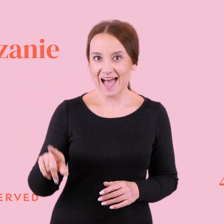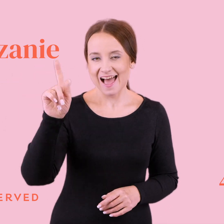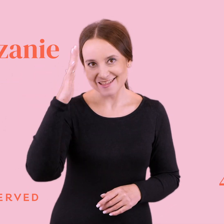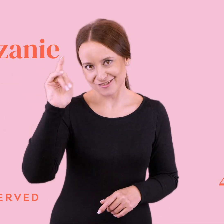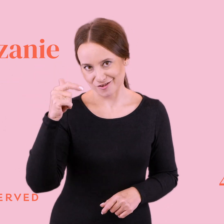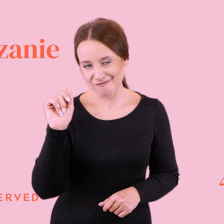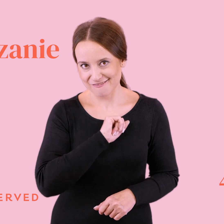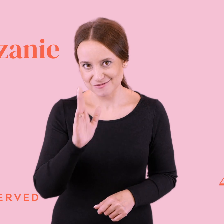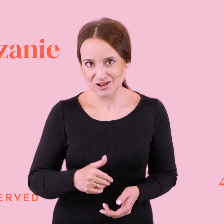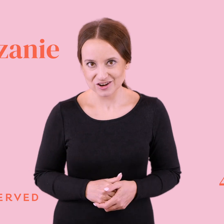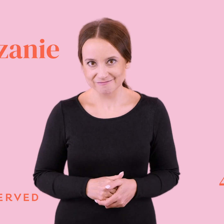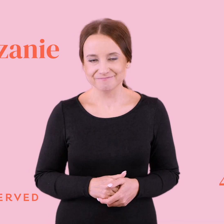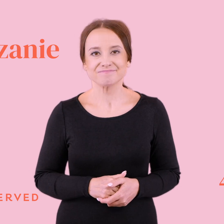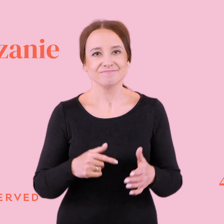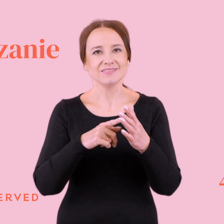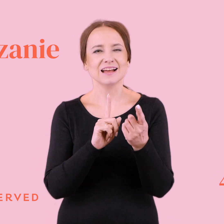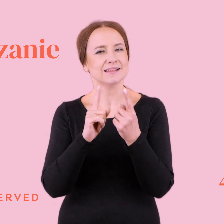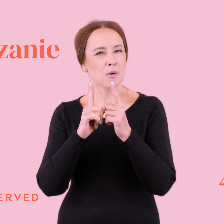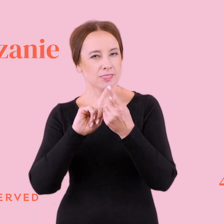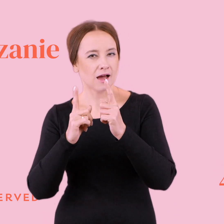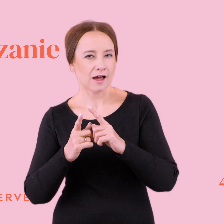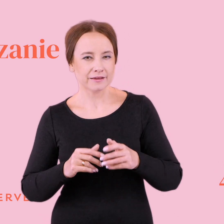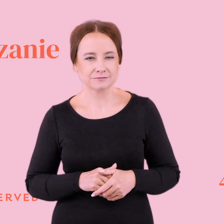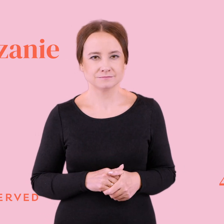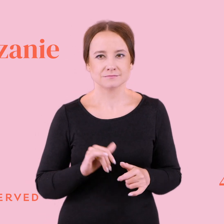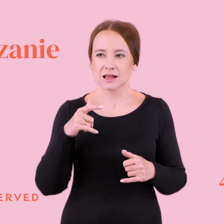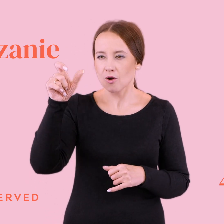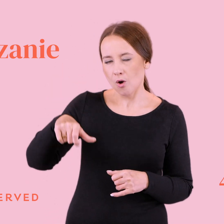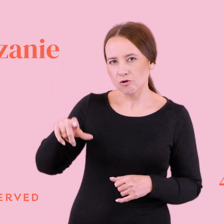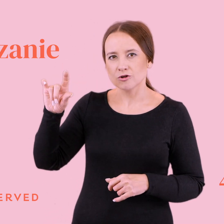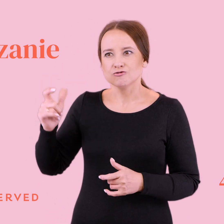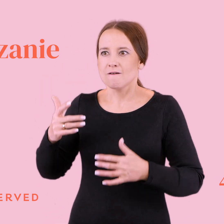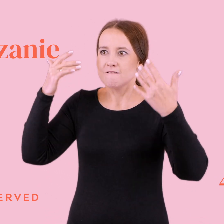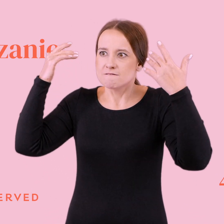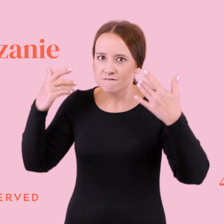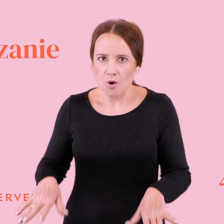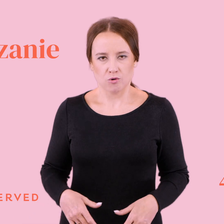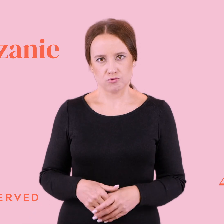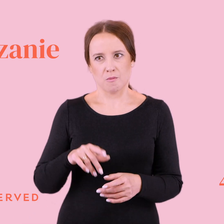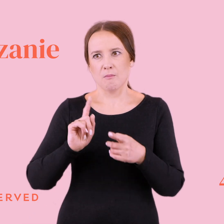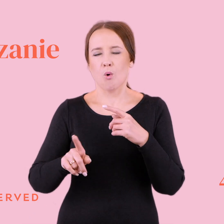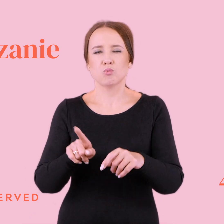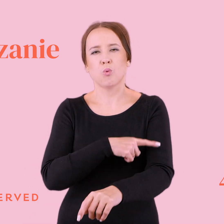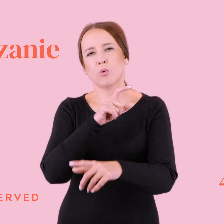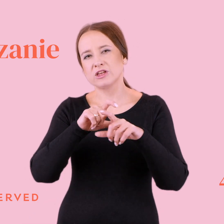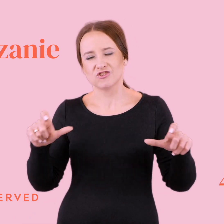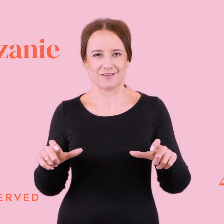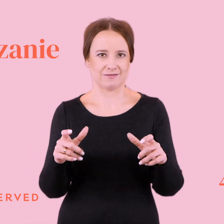co będzie fajniejsze? Bo takie spotykanie się z jakąś osobą, która nam w końcu, po długim czasie po prostu skakania